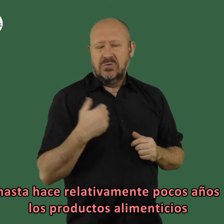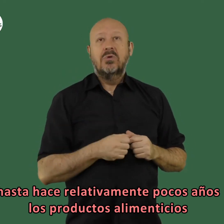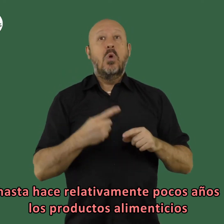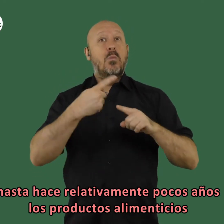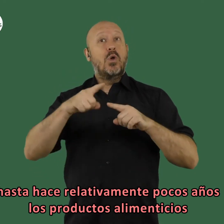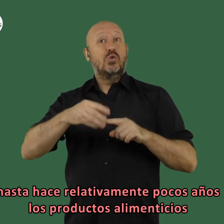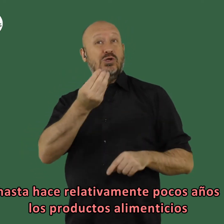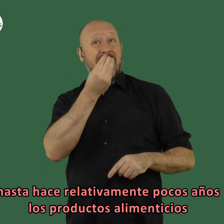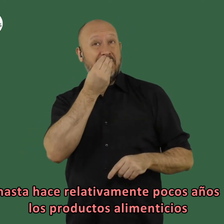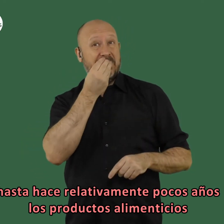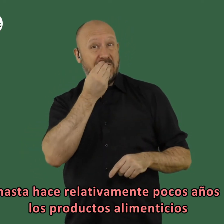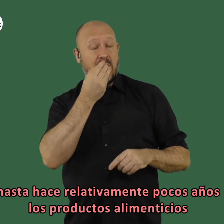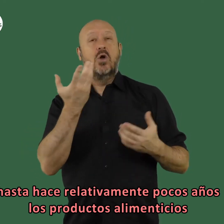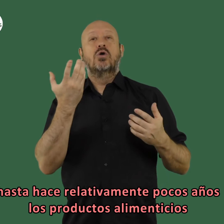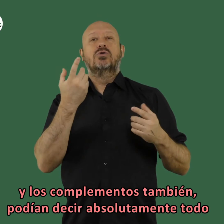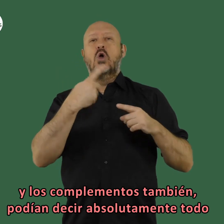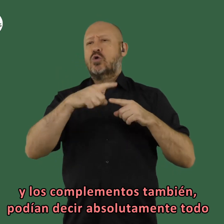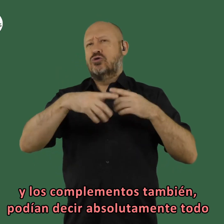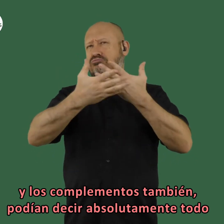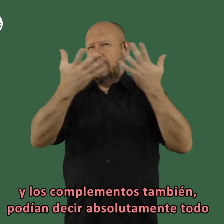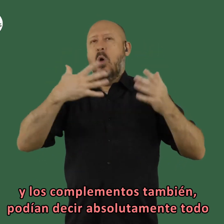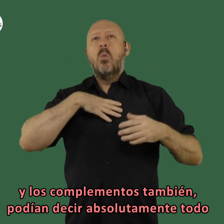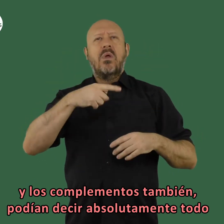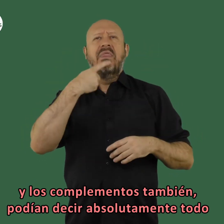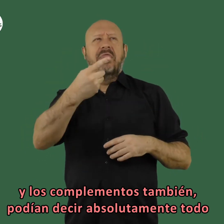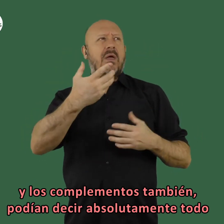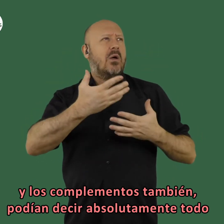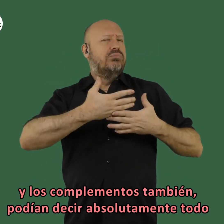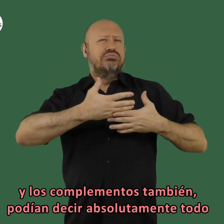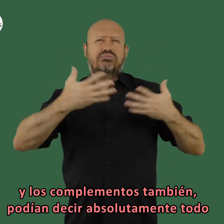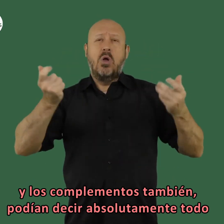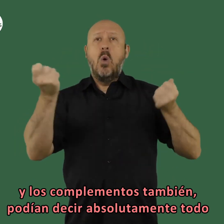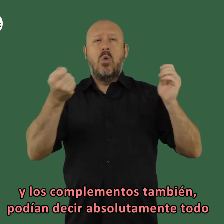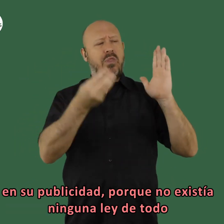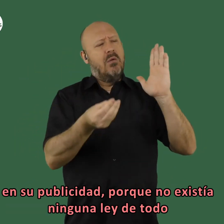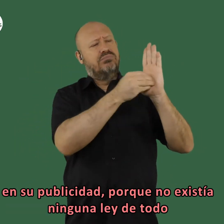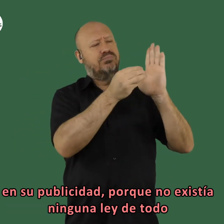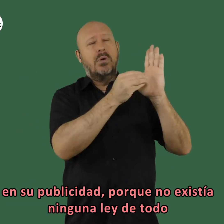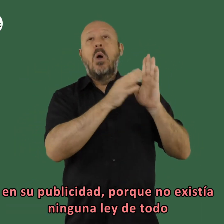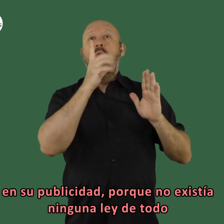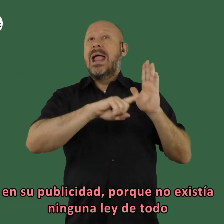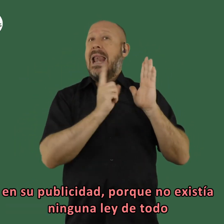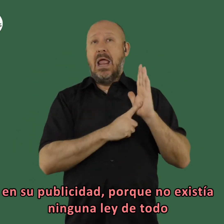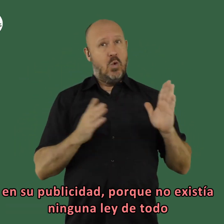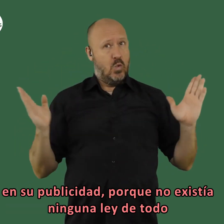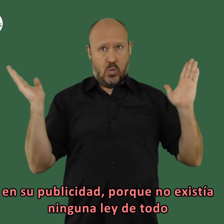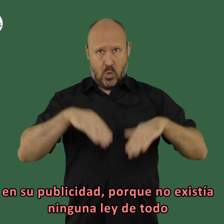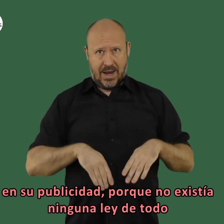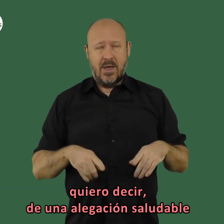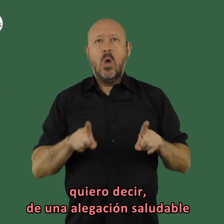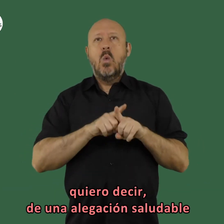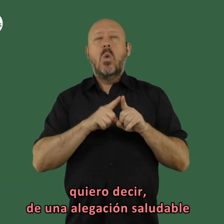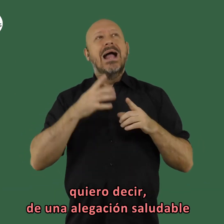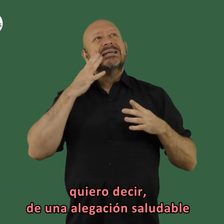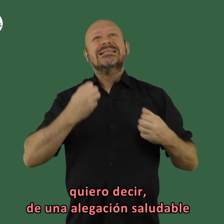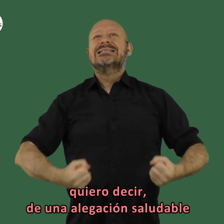pocos años los productos alimenticios los subidos complementos también podían decir absolutamente todo en su publicidad porque no existía ninguna ley de